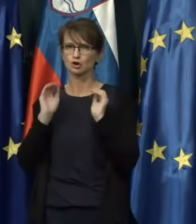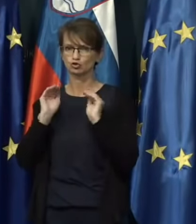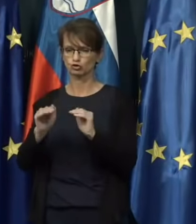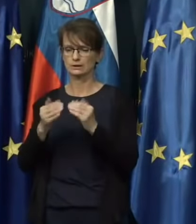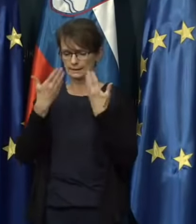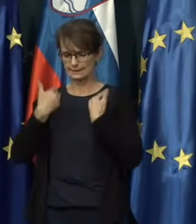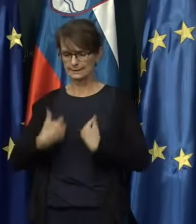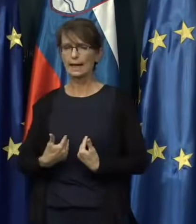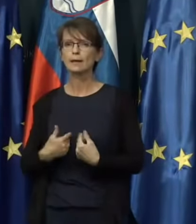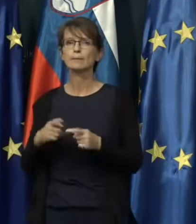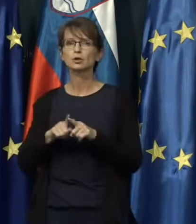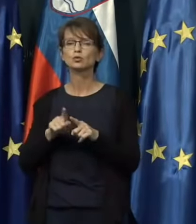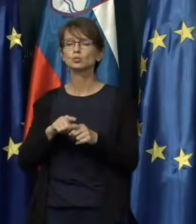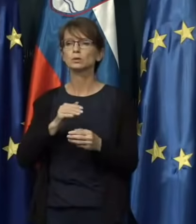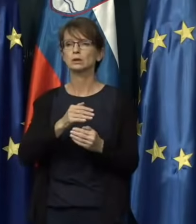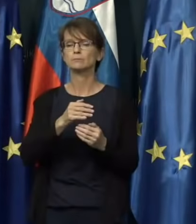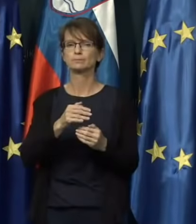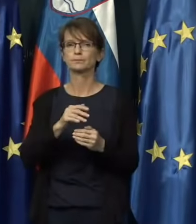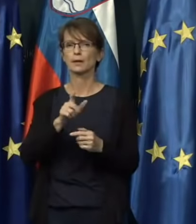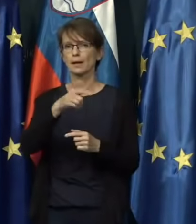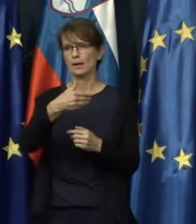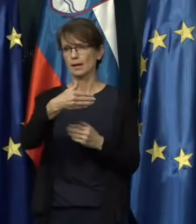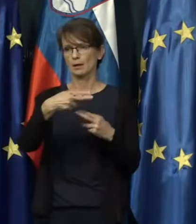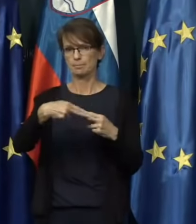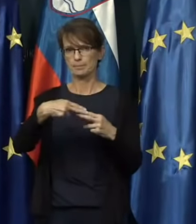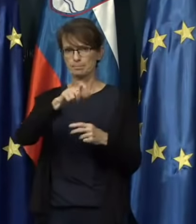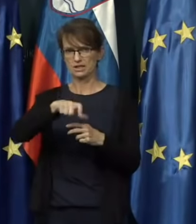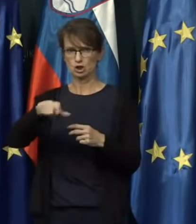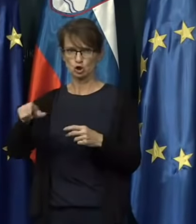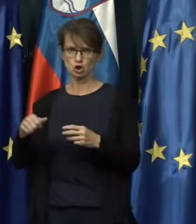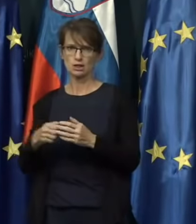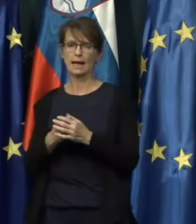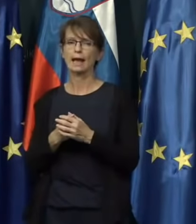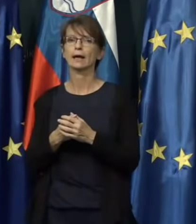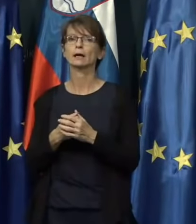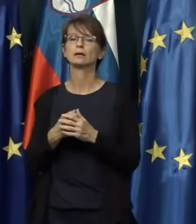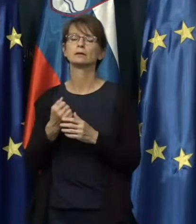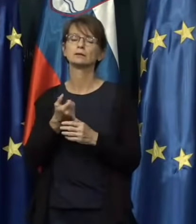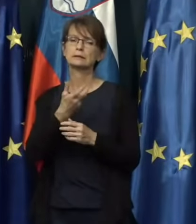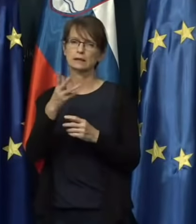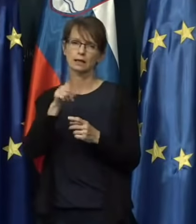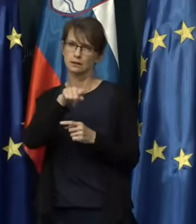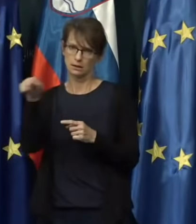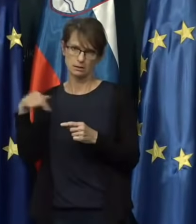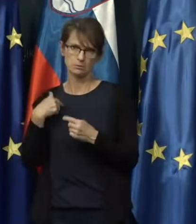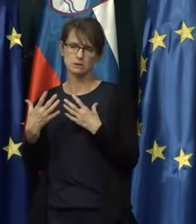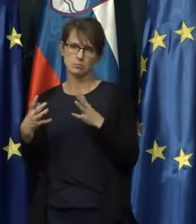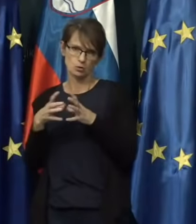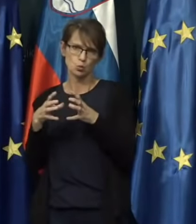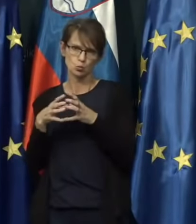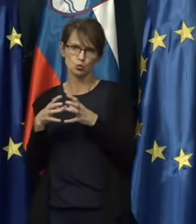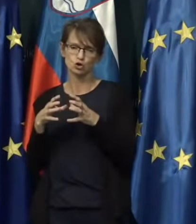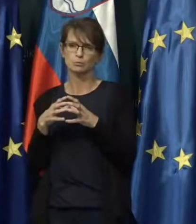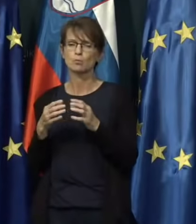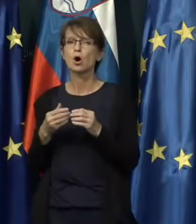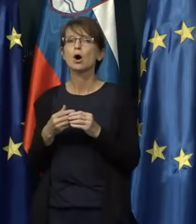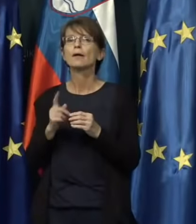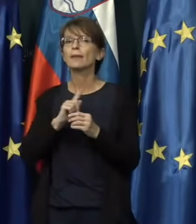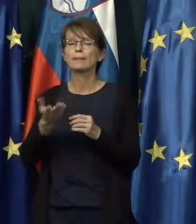tudi naše bližnje oziroma te, ki se pač družimo pred okužbo.